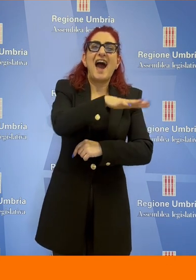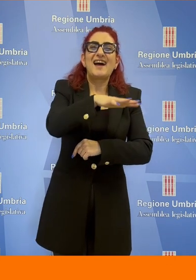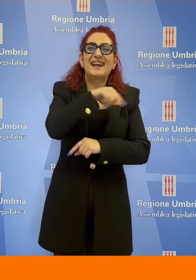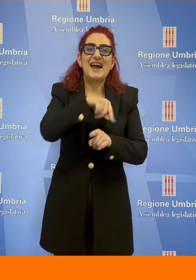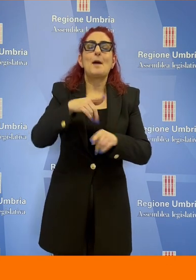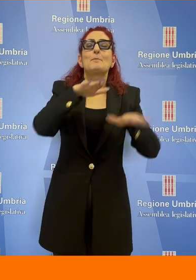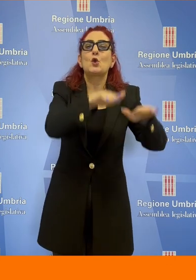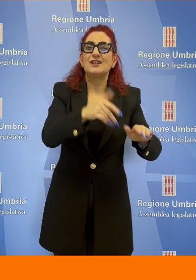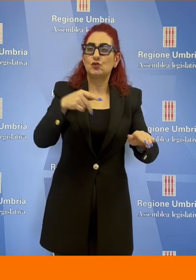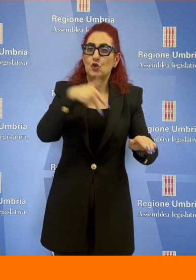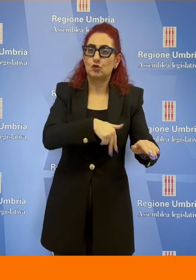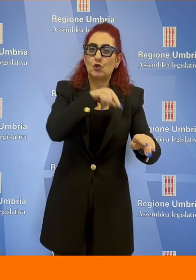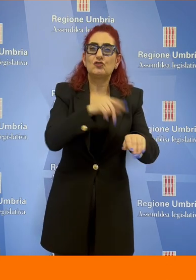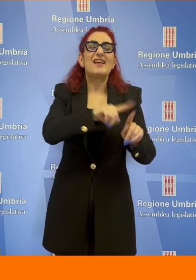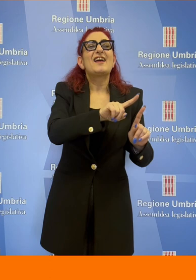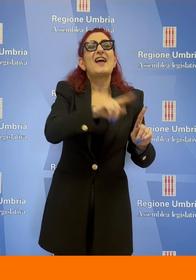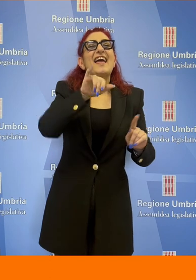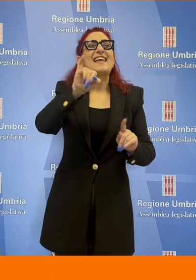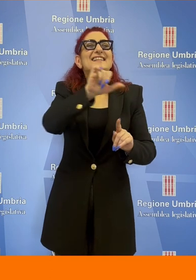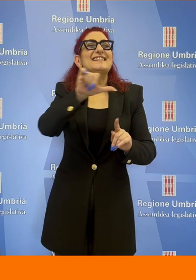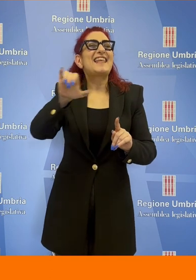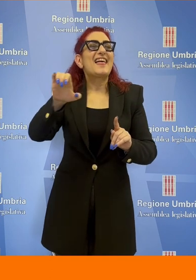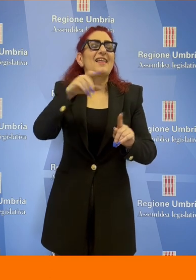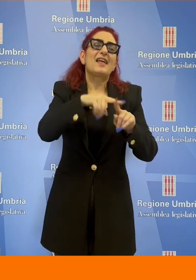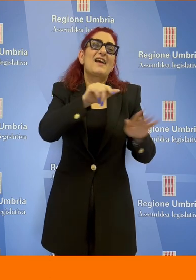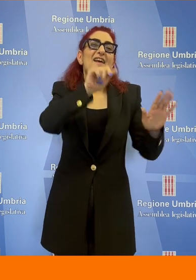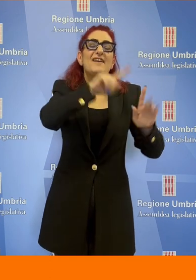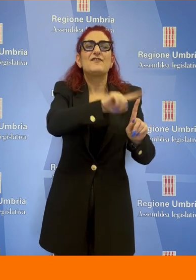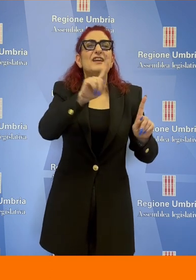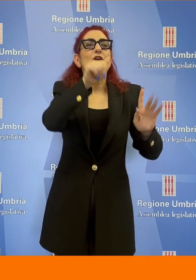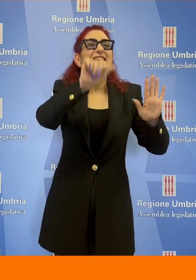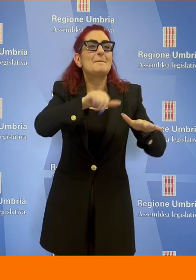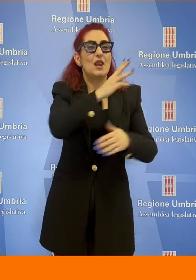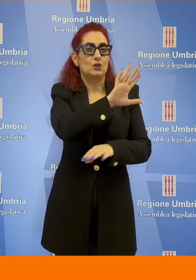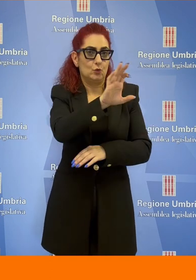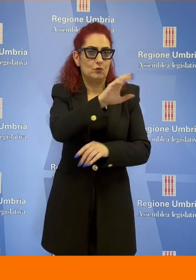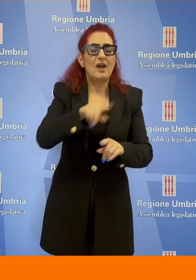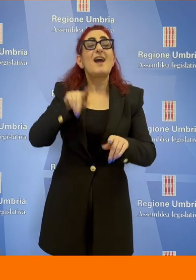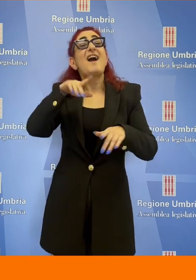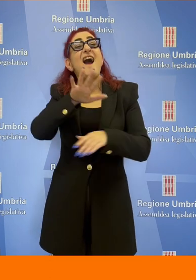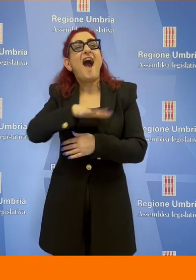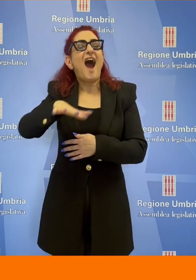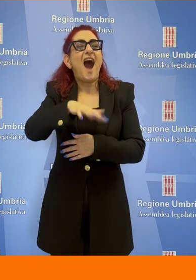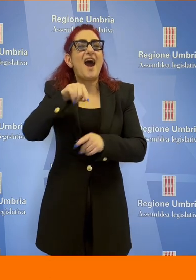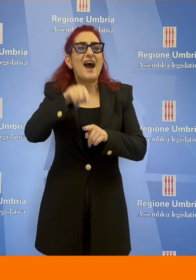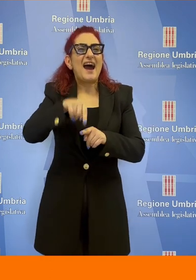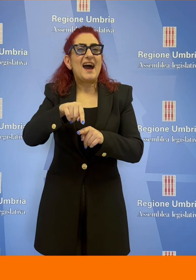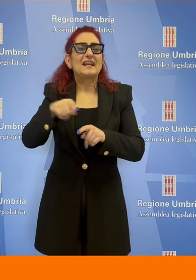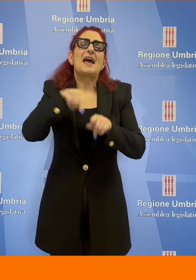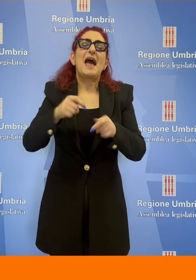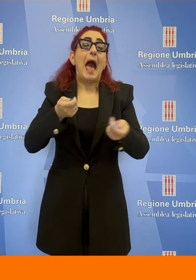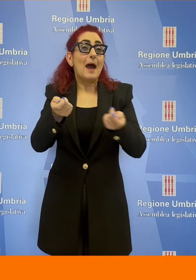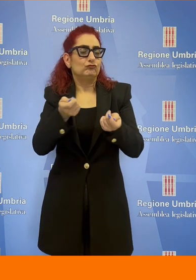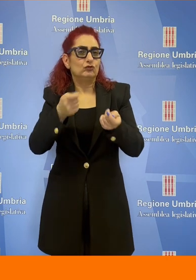protezione sociale con Isee fino a 6.500 euro area amministrata da 6.500 a 30.000 area di